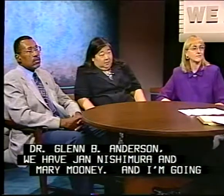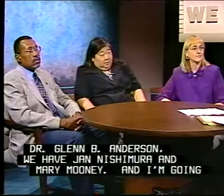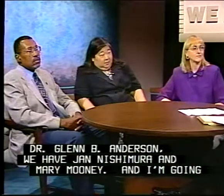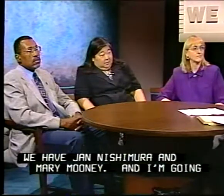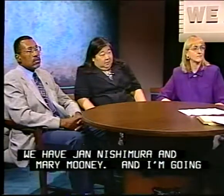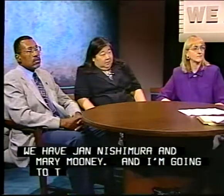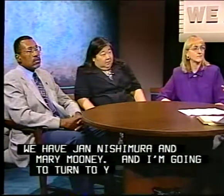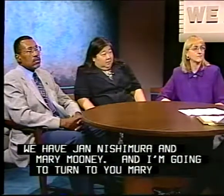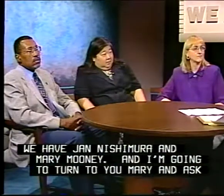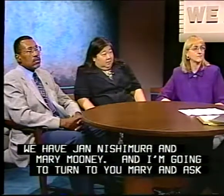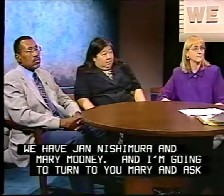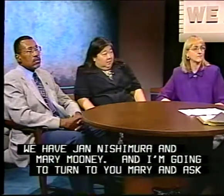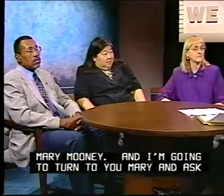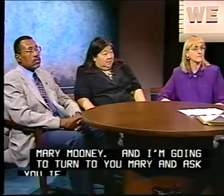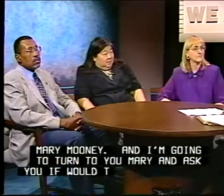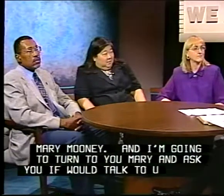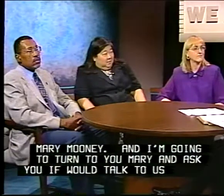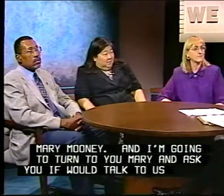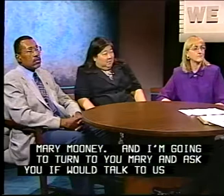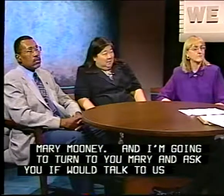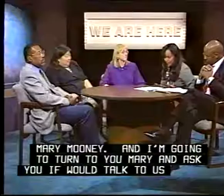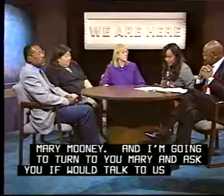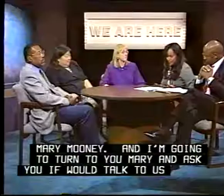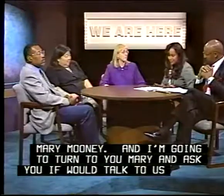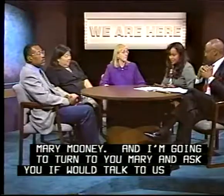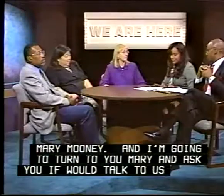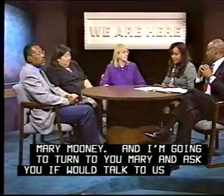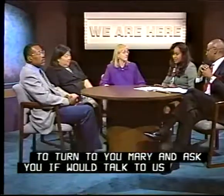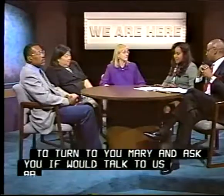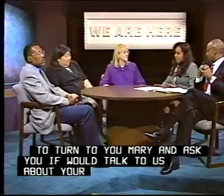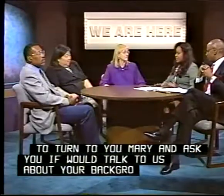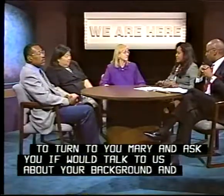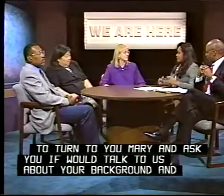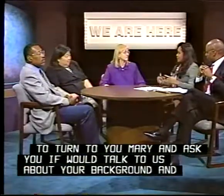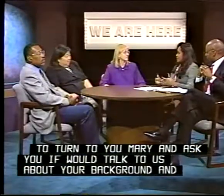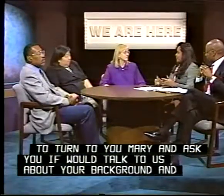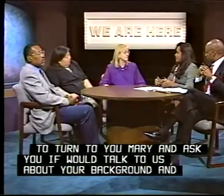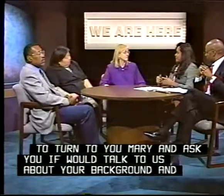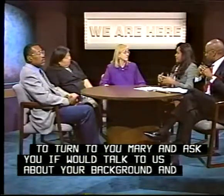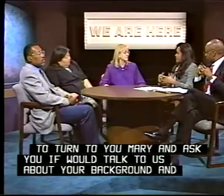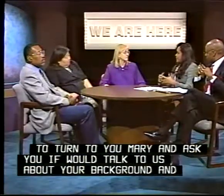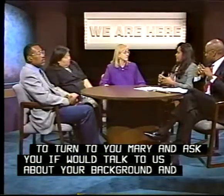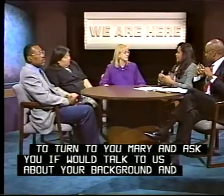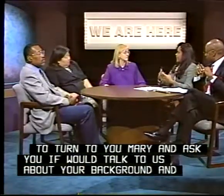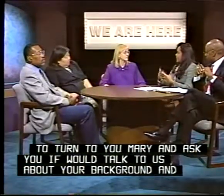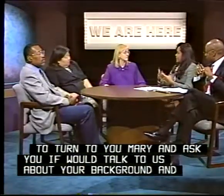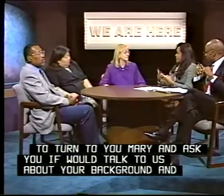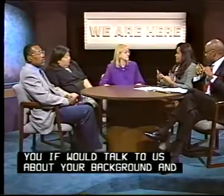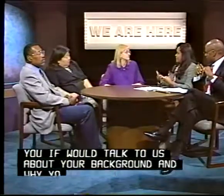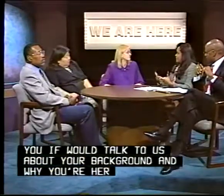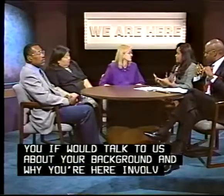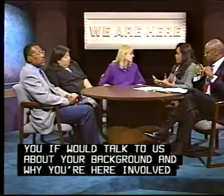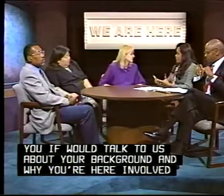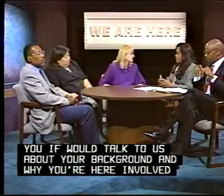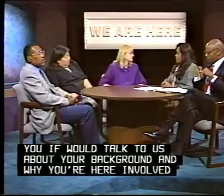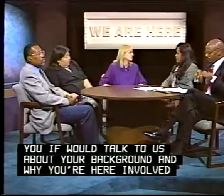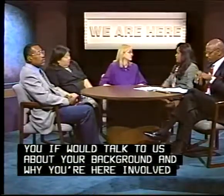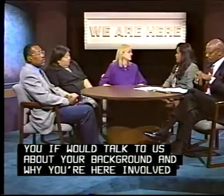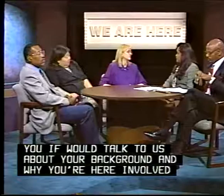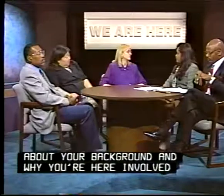going to turn to you, Mary, and ask you if you would talk to us about your background and why you're here involved